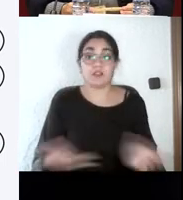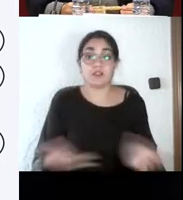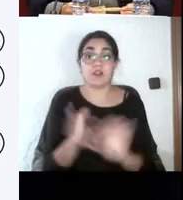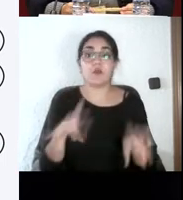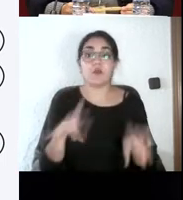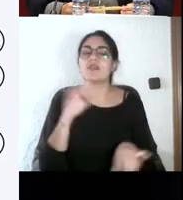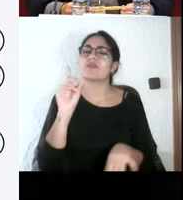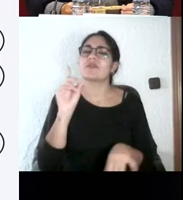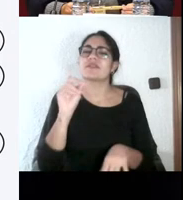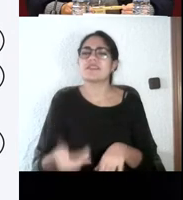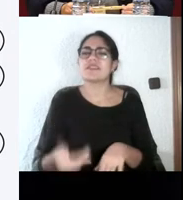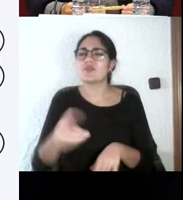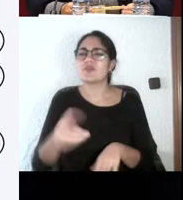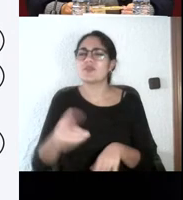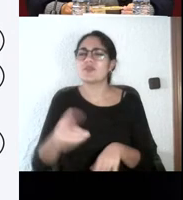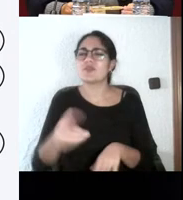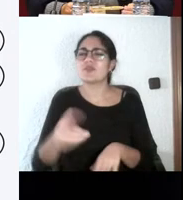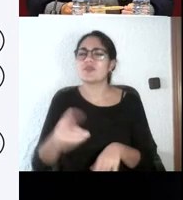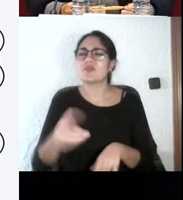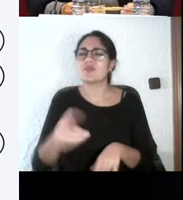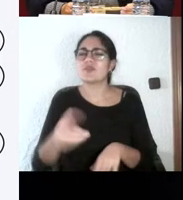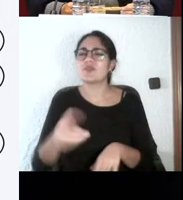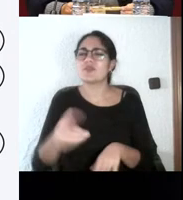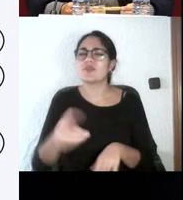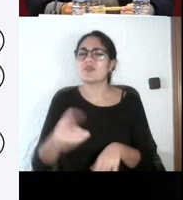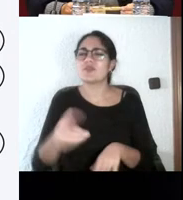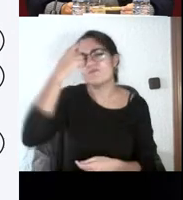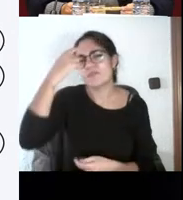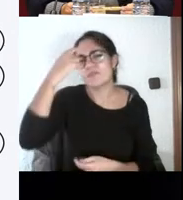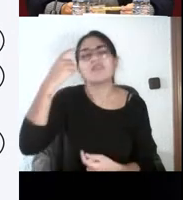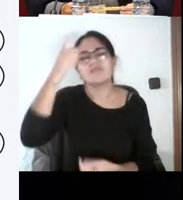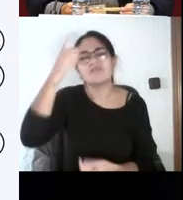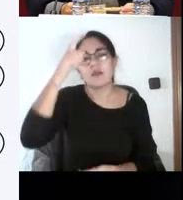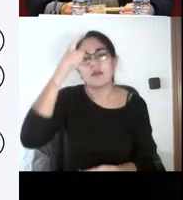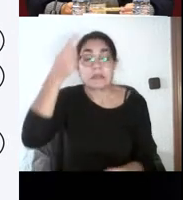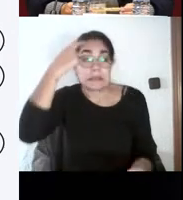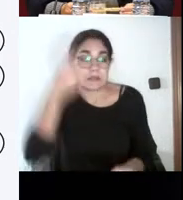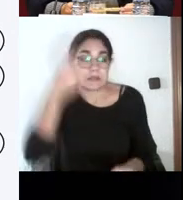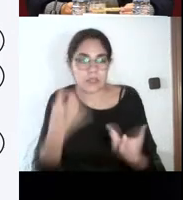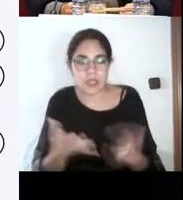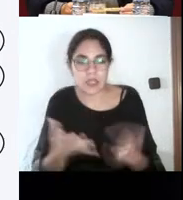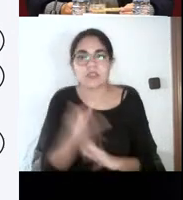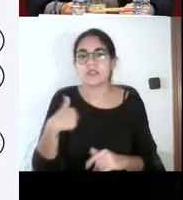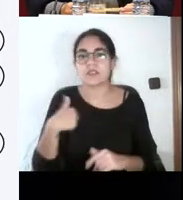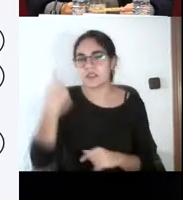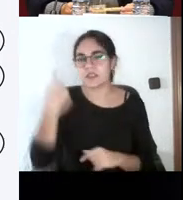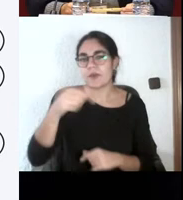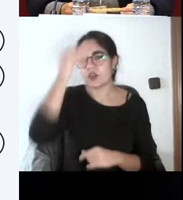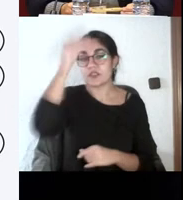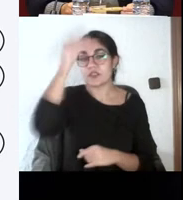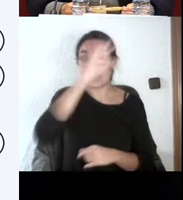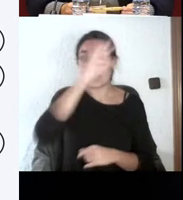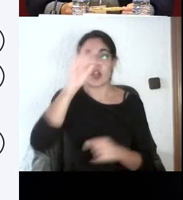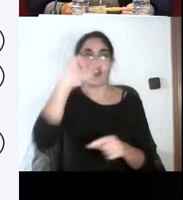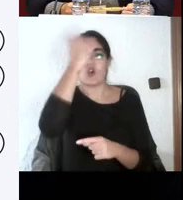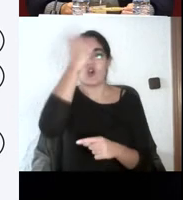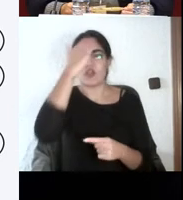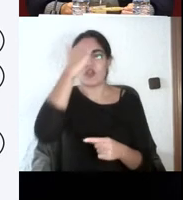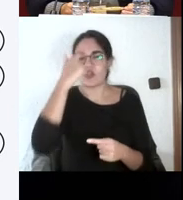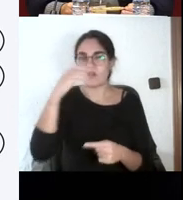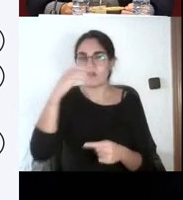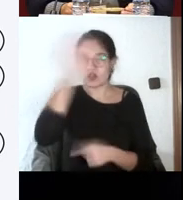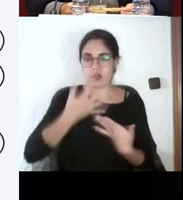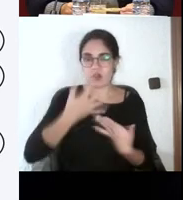teórico. Medir en qué medida un alumno ha interiorizado los conceptos teóricos, en qué